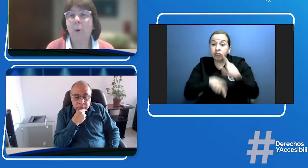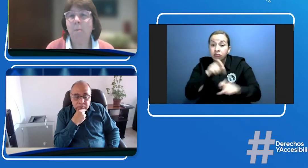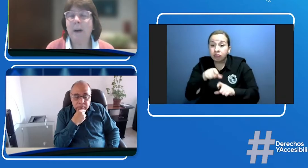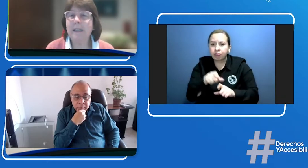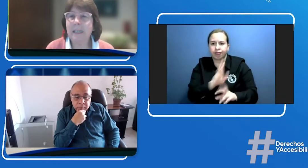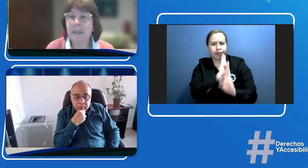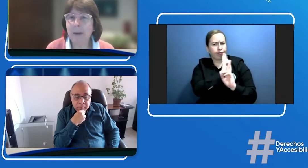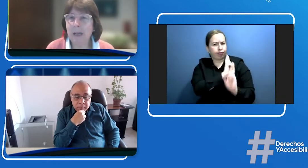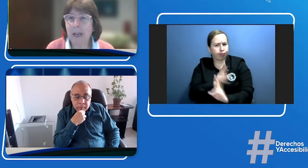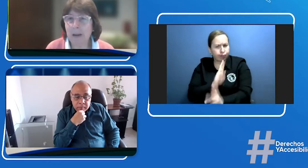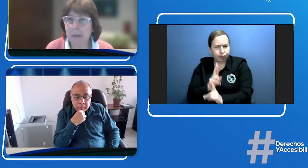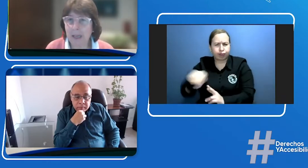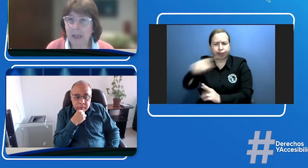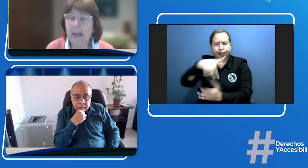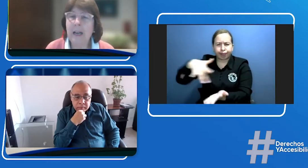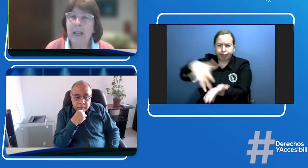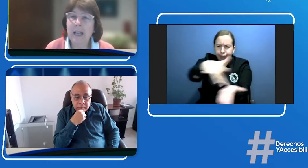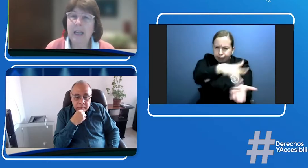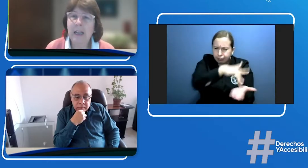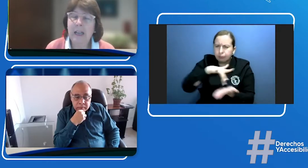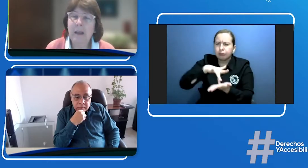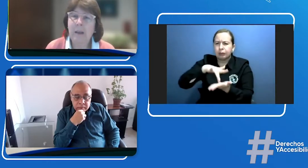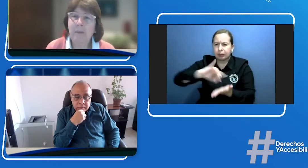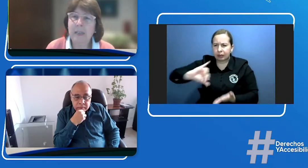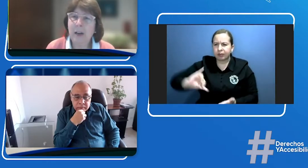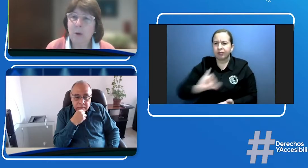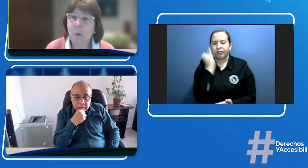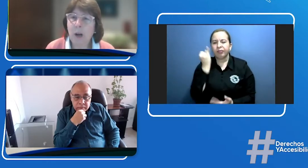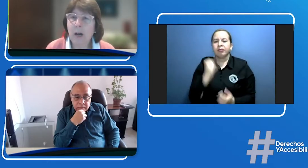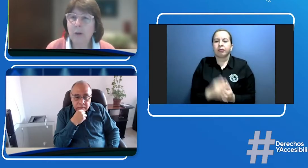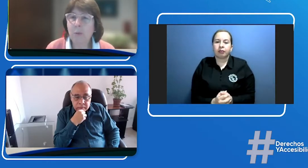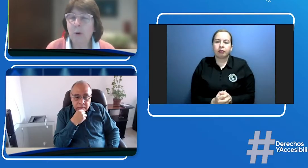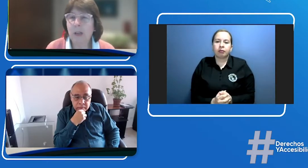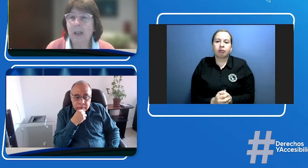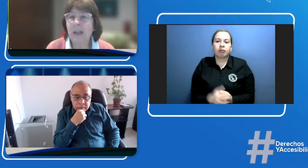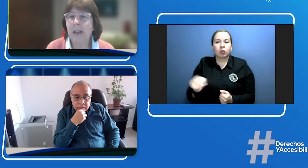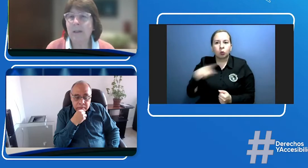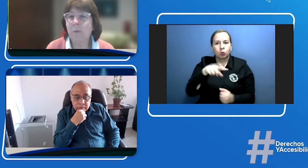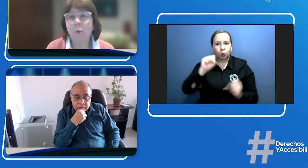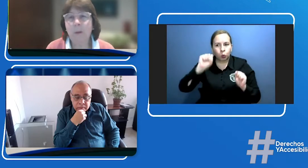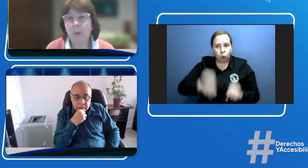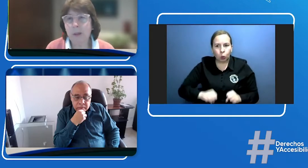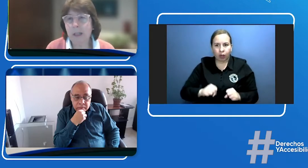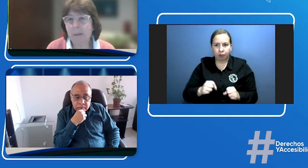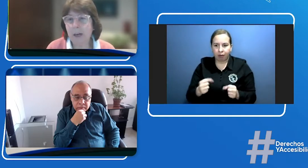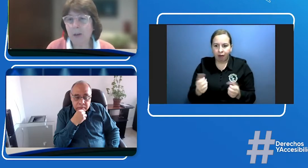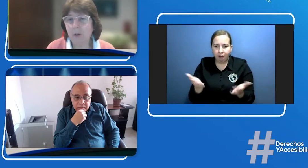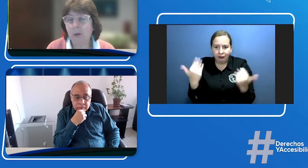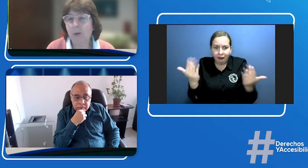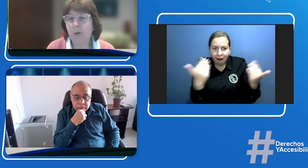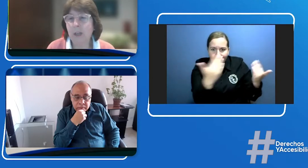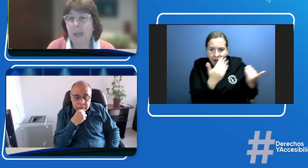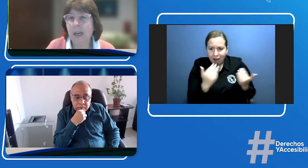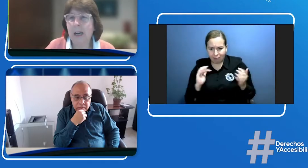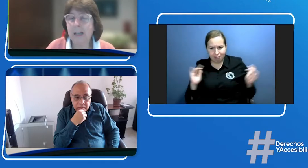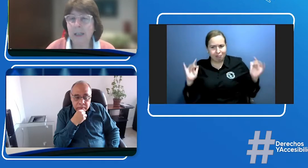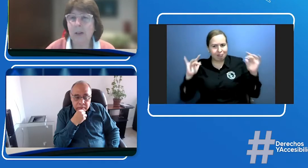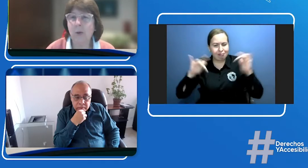participen en la medida en que sean convocados porque es muy importante para nosotros tener acceso